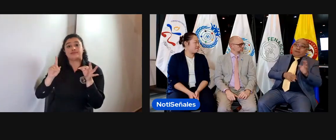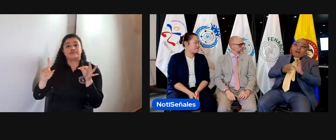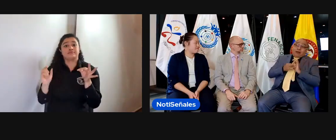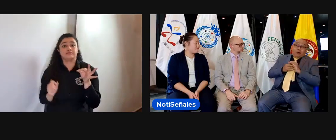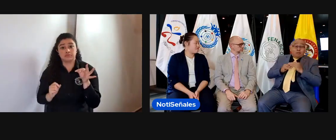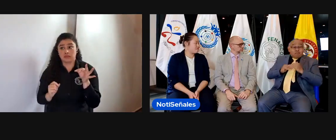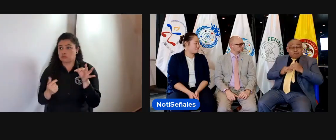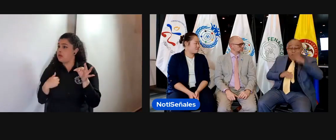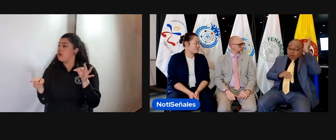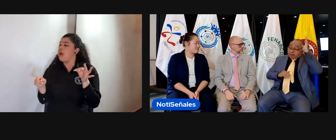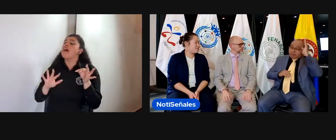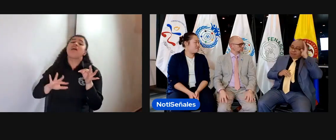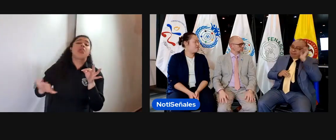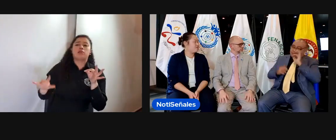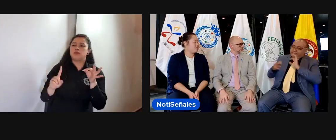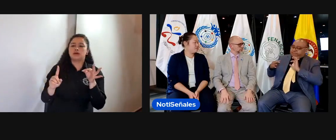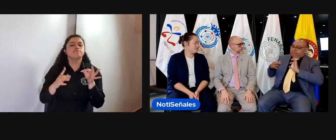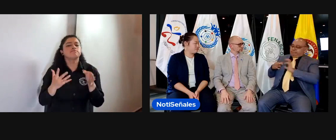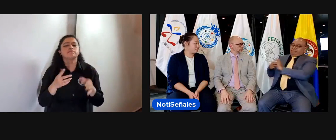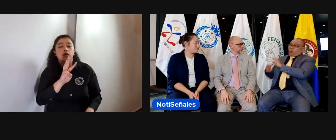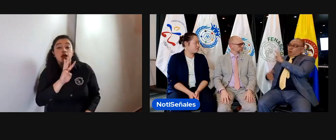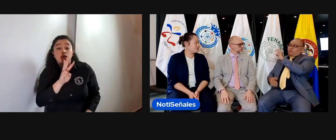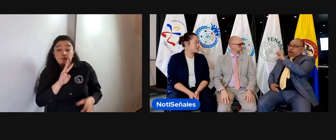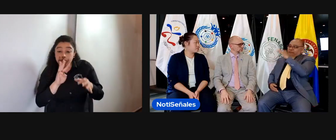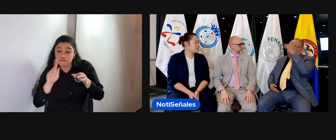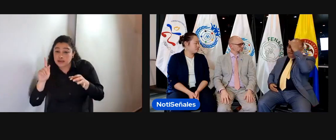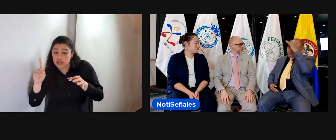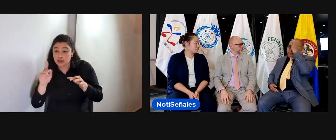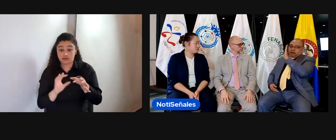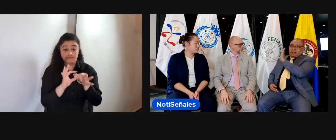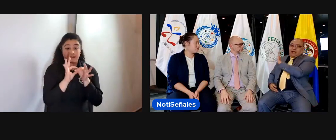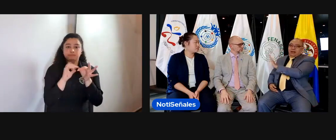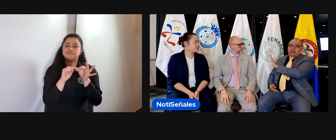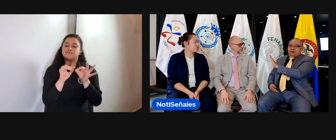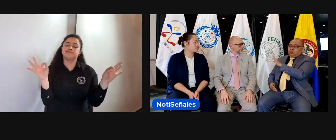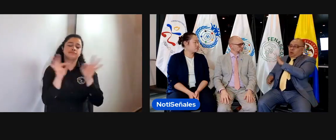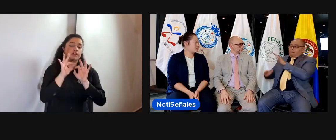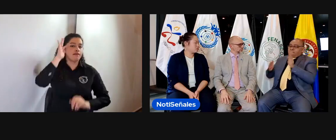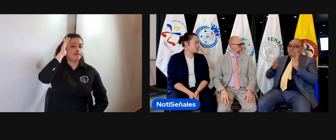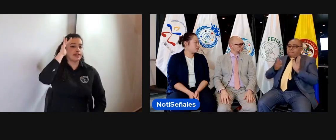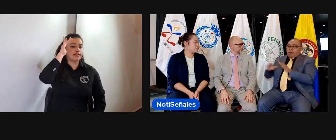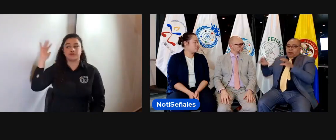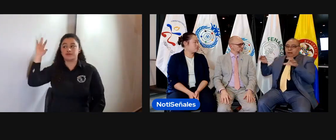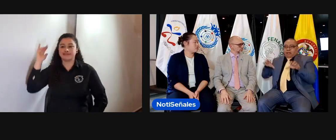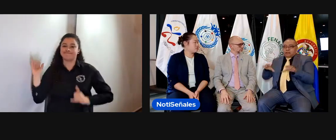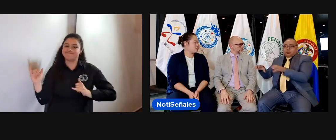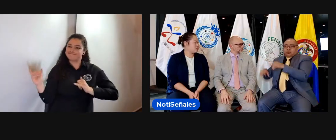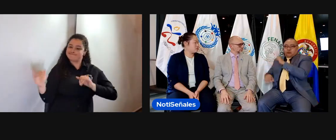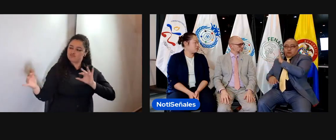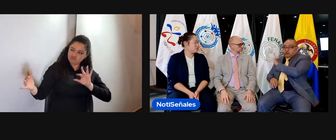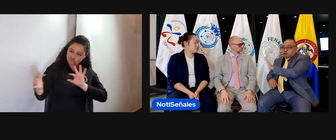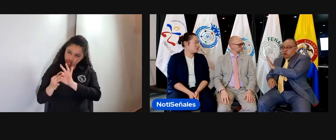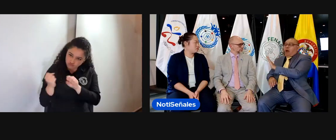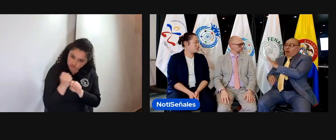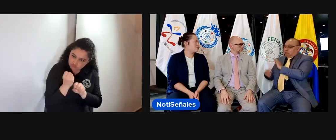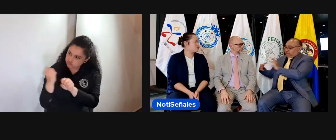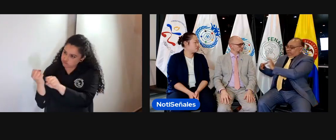Nosotros como FENASCOL, siempre hemos trabajado de la mano con la filosofía de la WFD, con sus planes de acción,